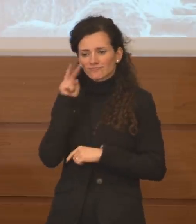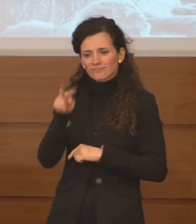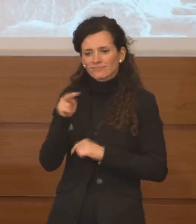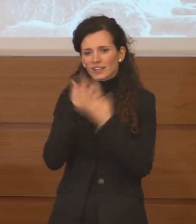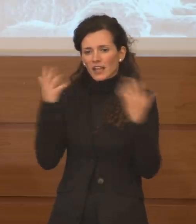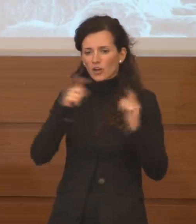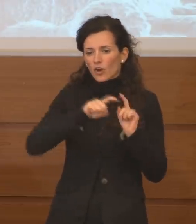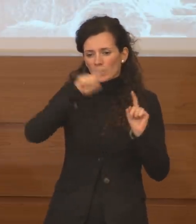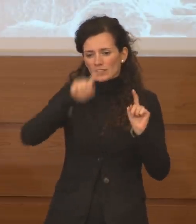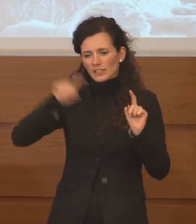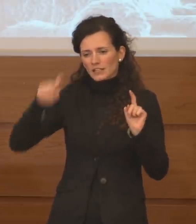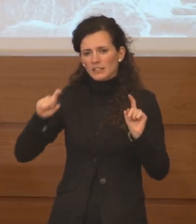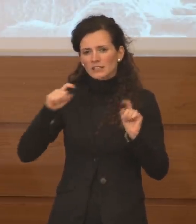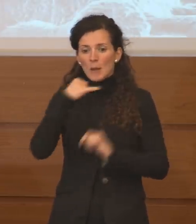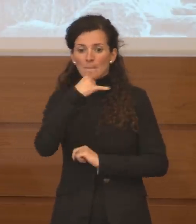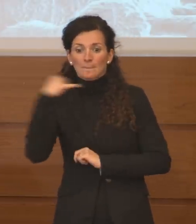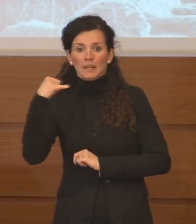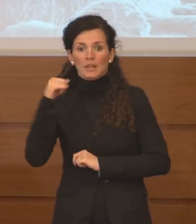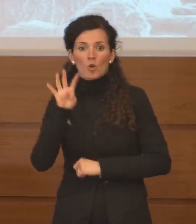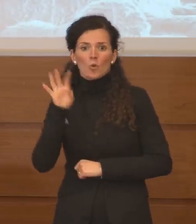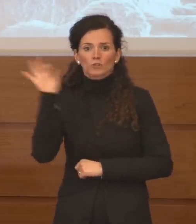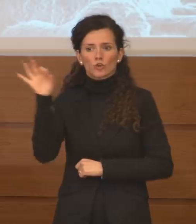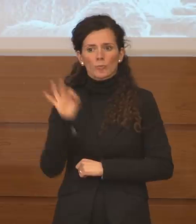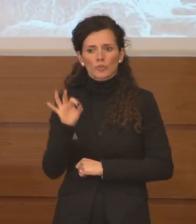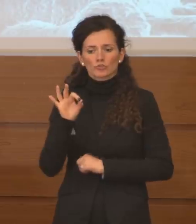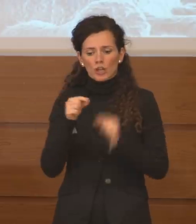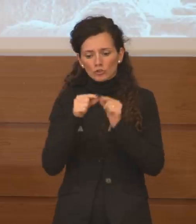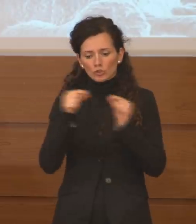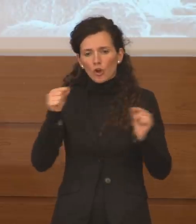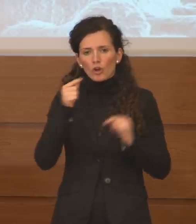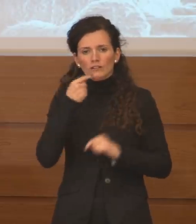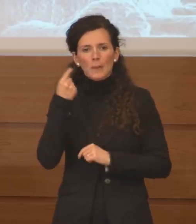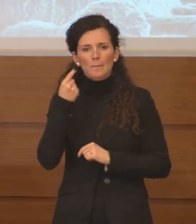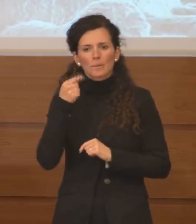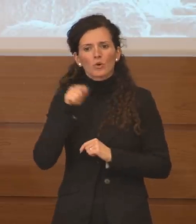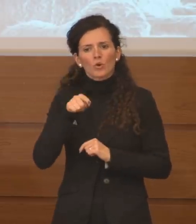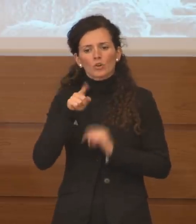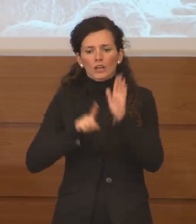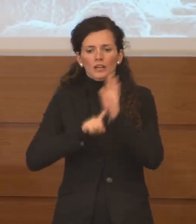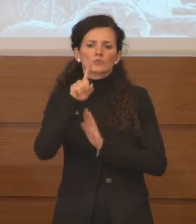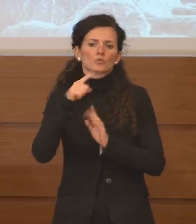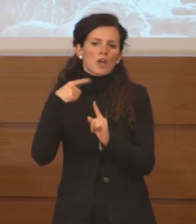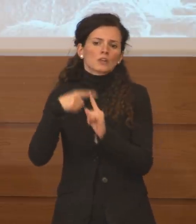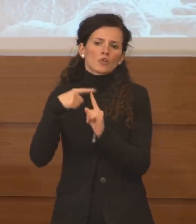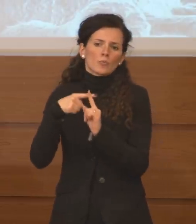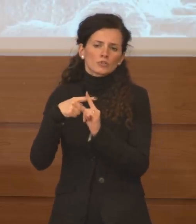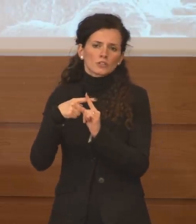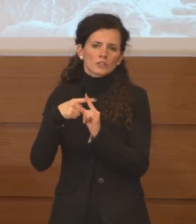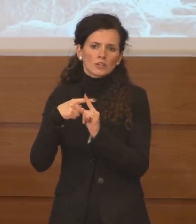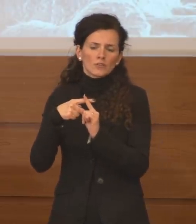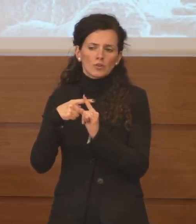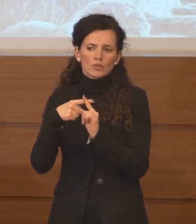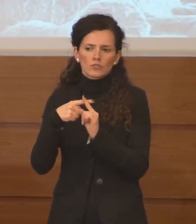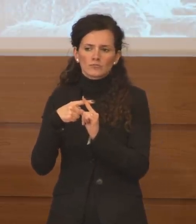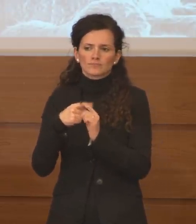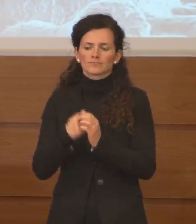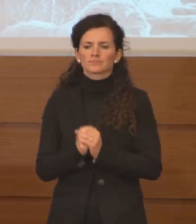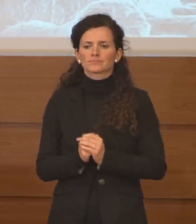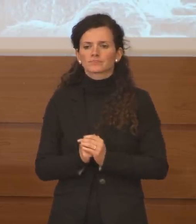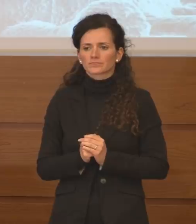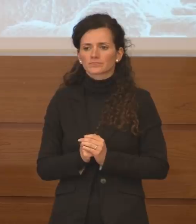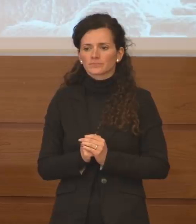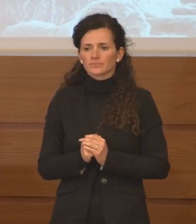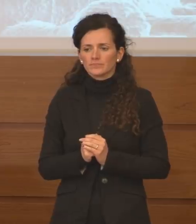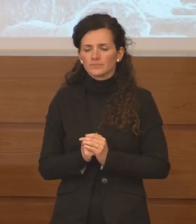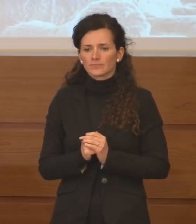statistico, meno del 4% dei tamponi ha dato esito positivo. Oltre